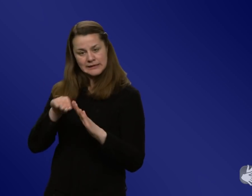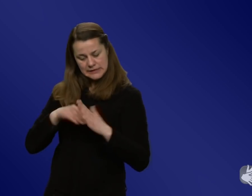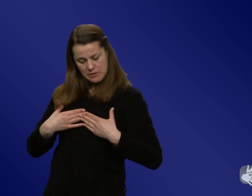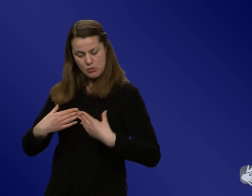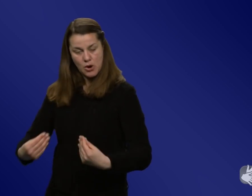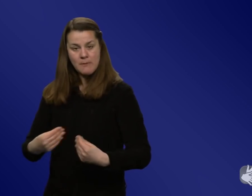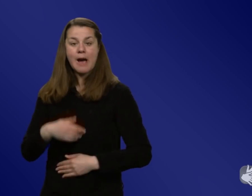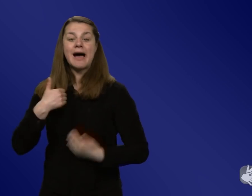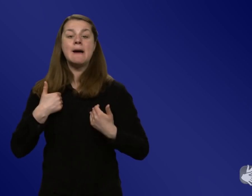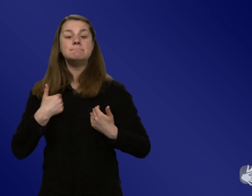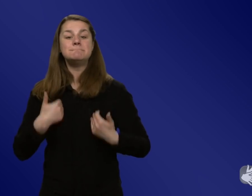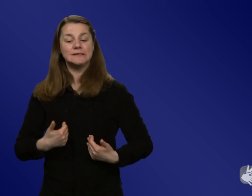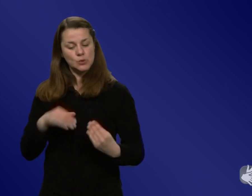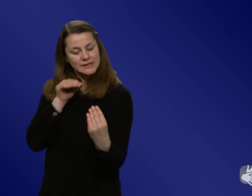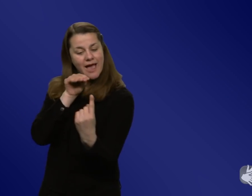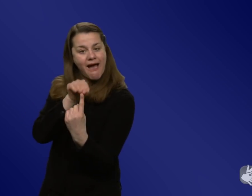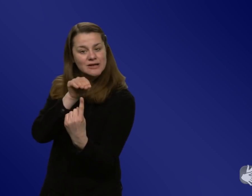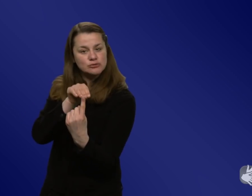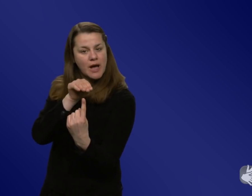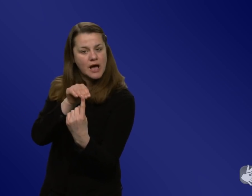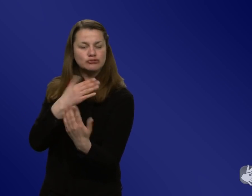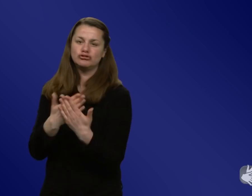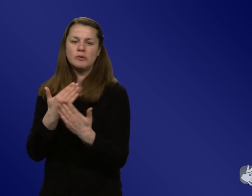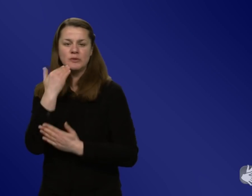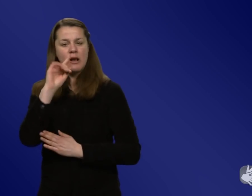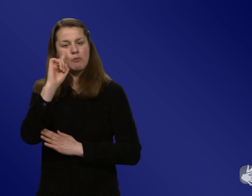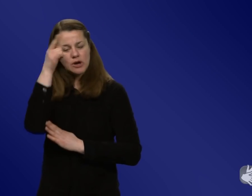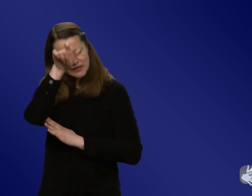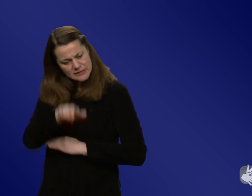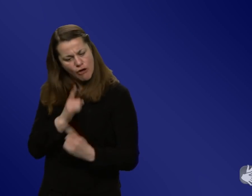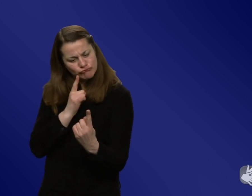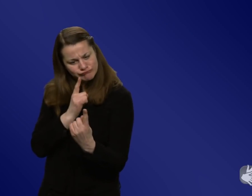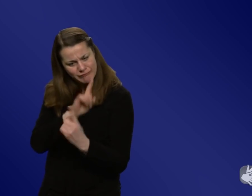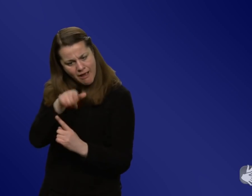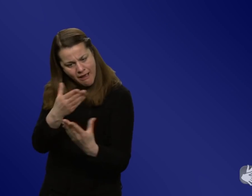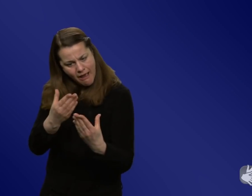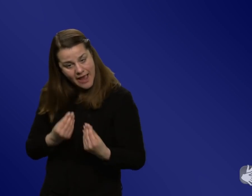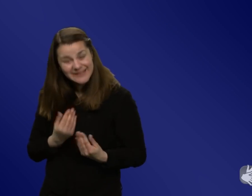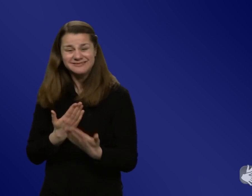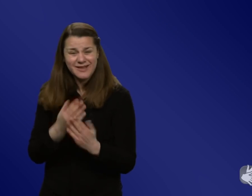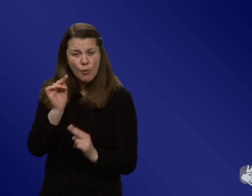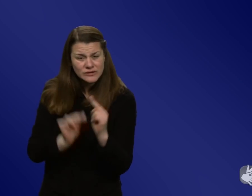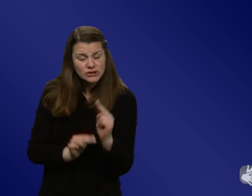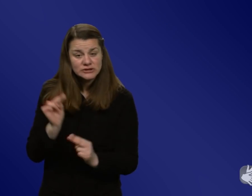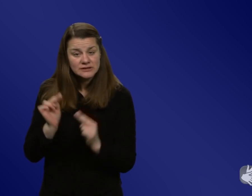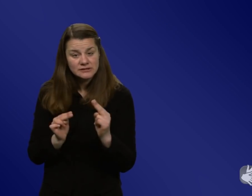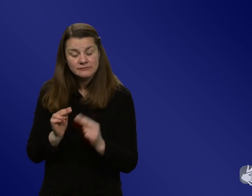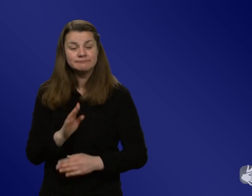angeschrieben, werden tatsächlich messbar unterschiedlich? Macht das einen Unterschied aus? Da gibt es Studien, dass, wenn man persönlich